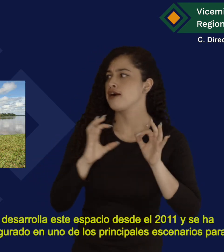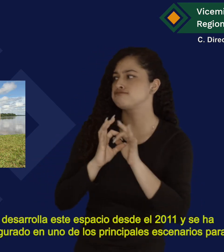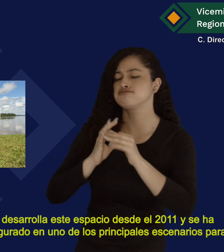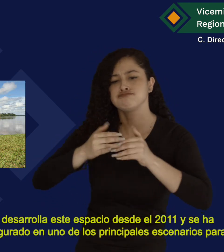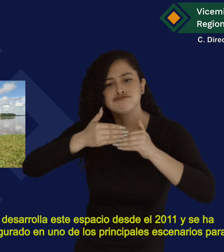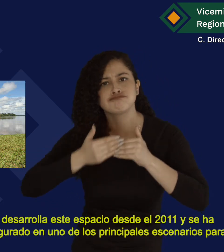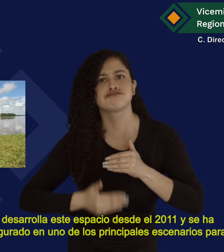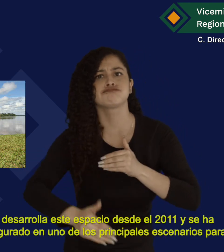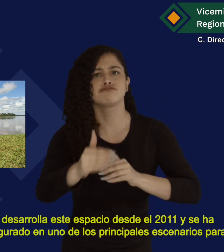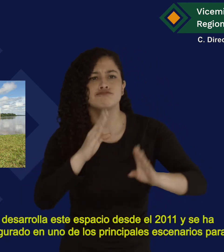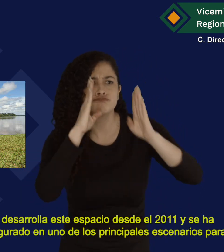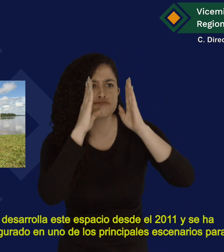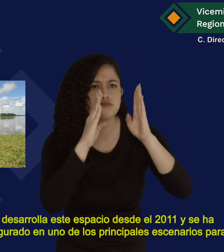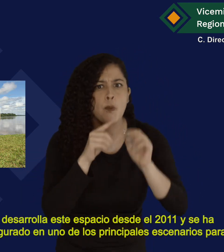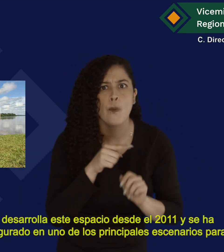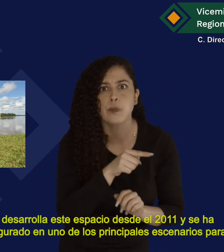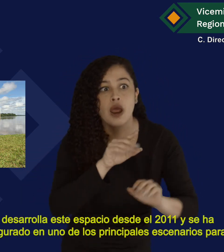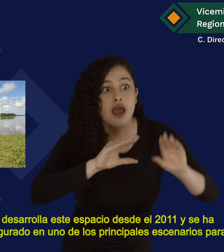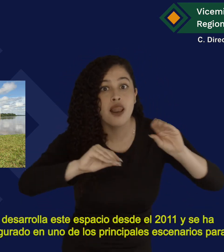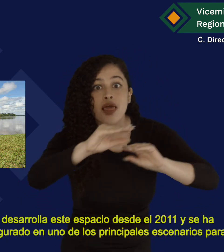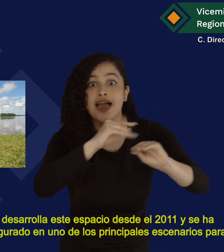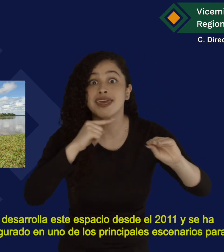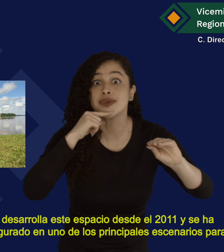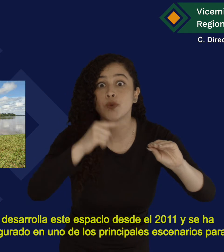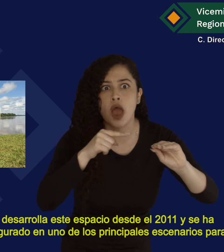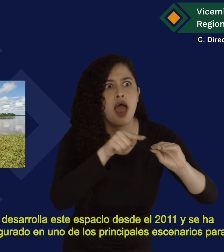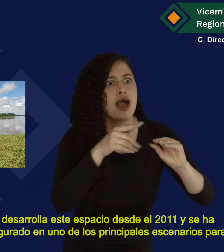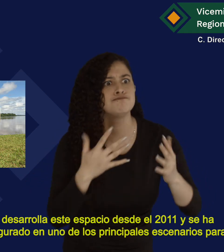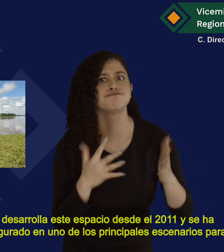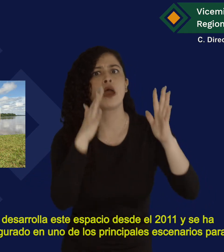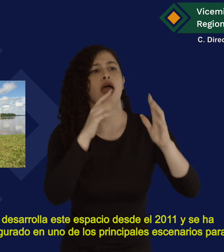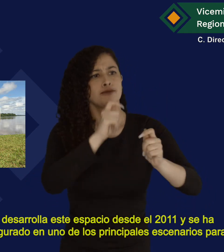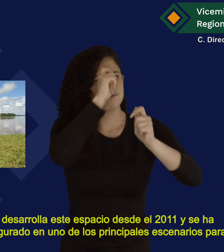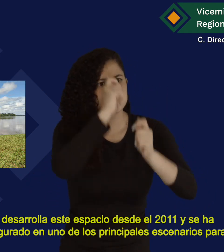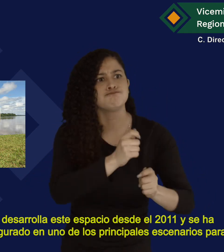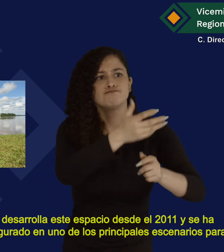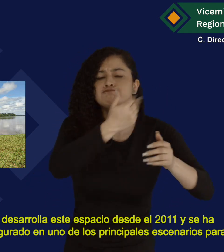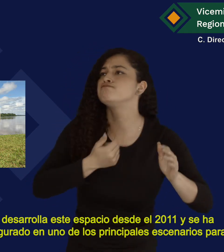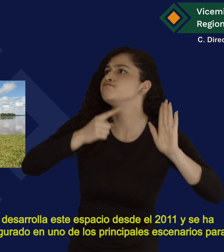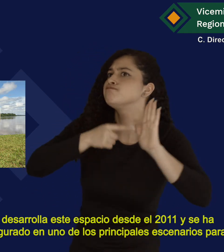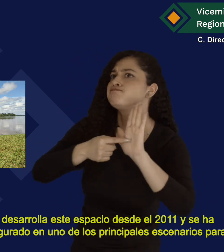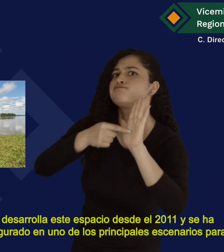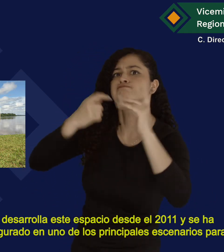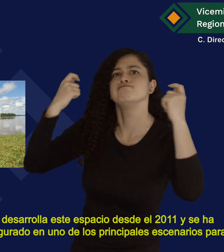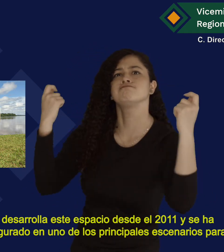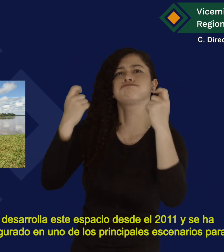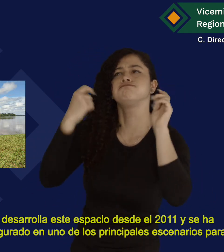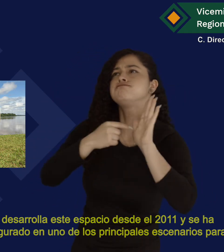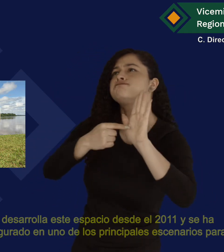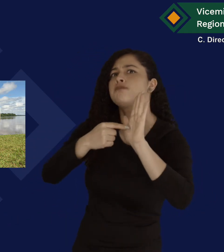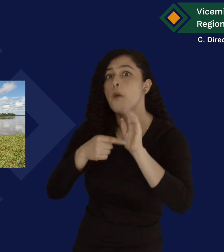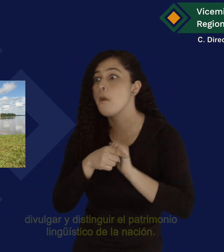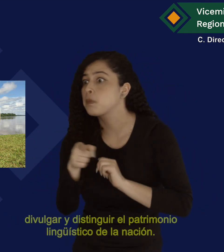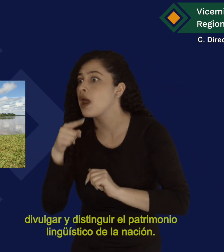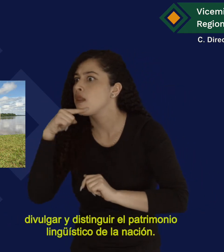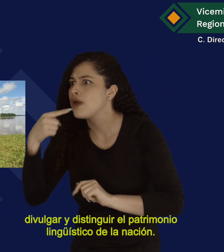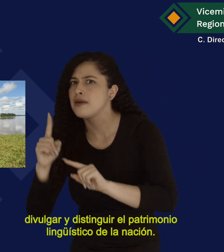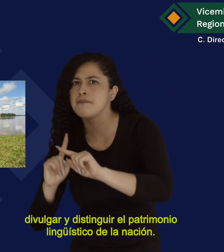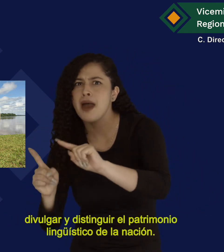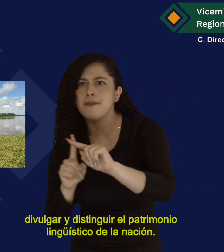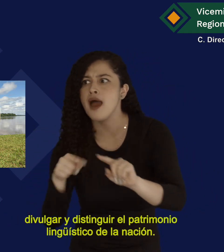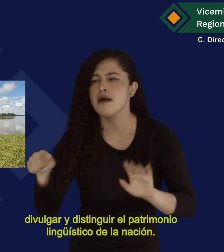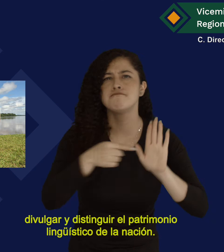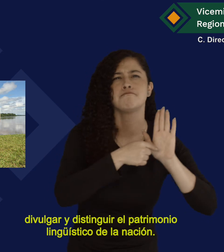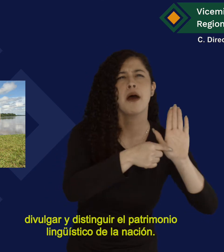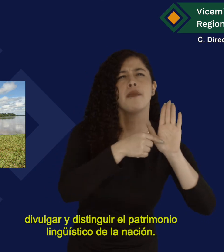espacio desde el 2011 Y se ha configurado en uno de los principales escenarios para divulgar y